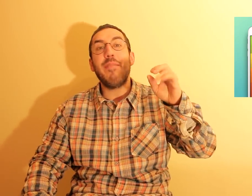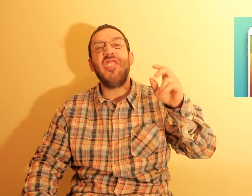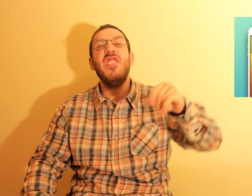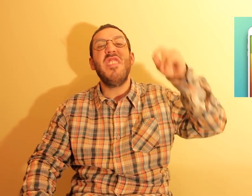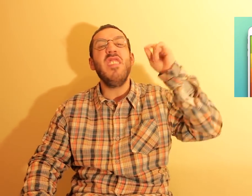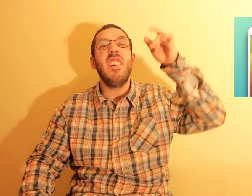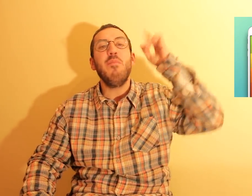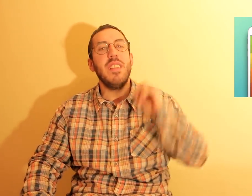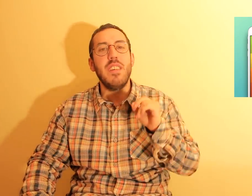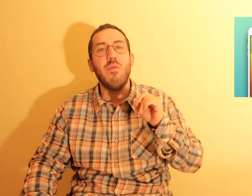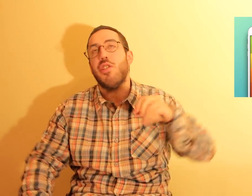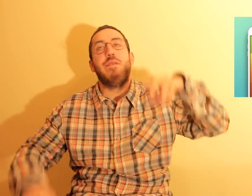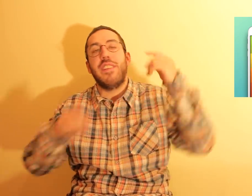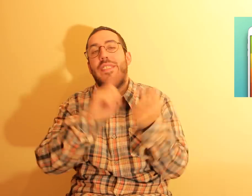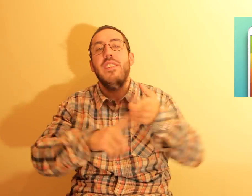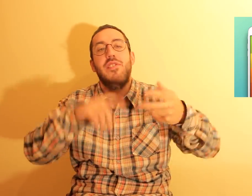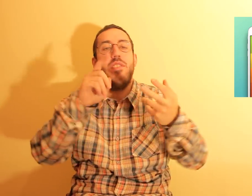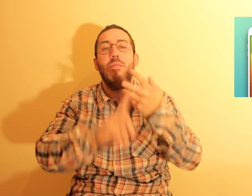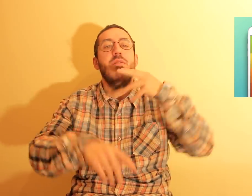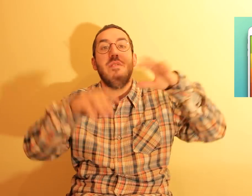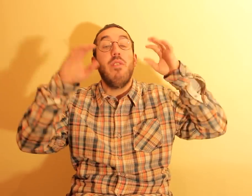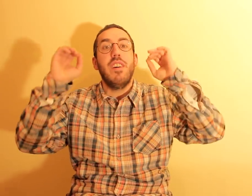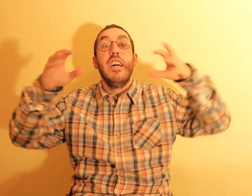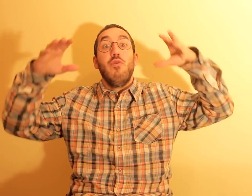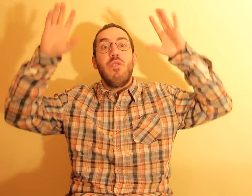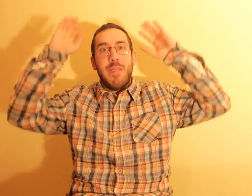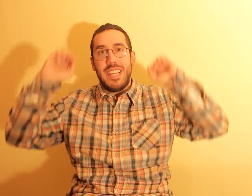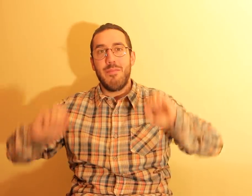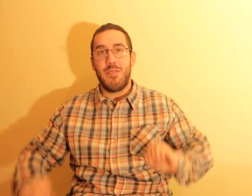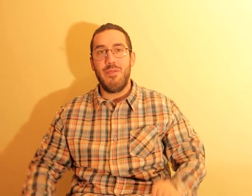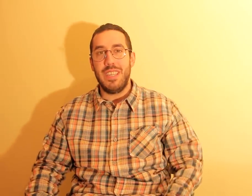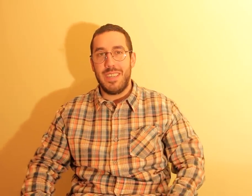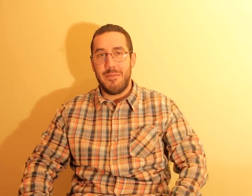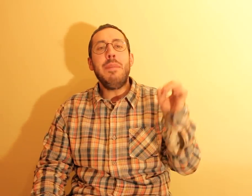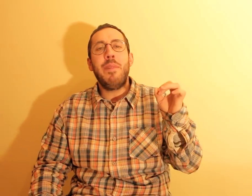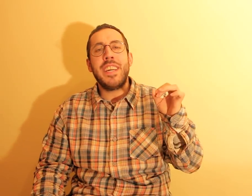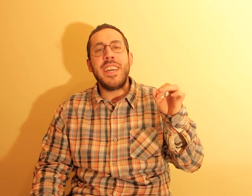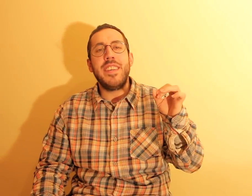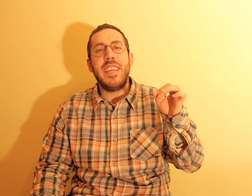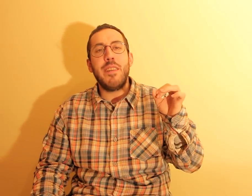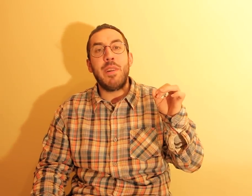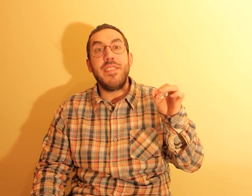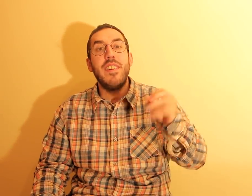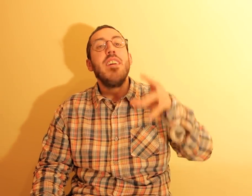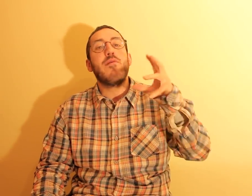mais de 31 línguas, francesa, alemão, olha, tudo e mais alguma coisa. E para quem quiser aprender a